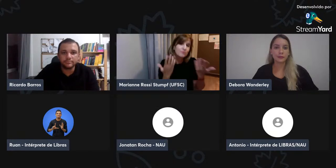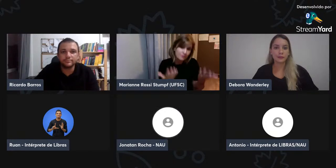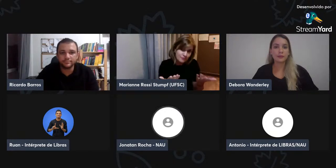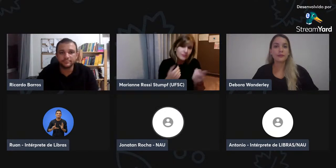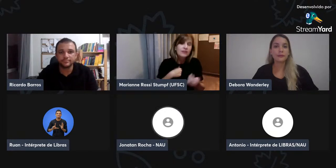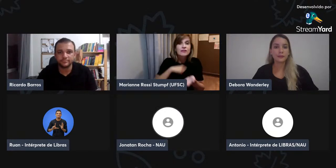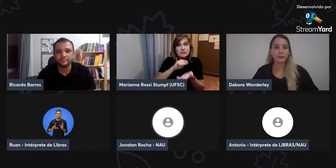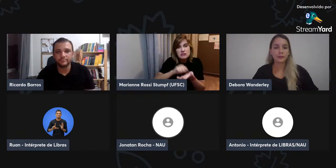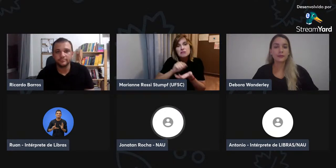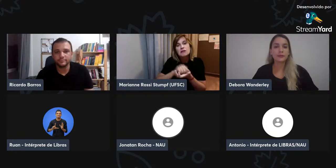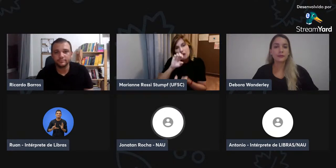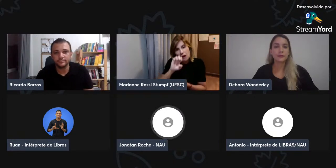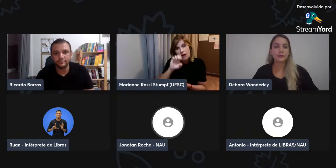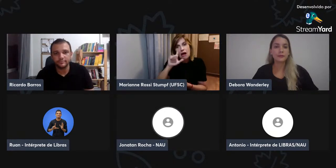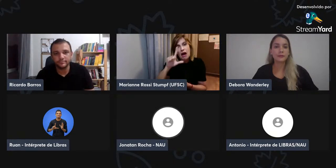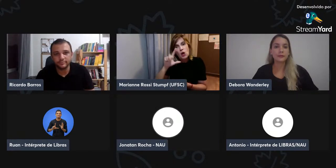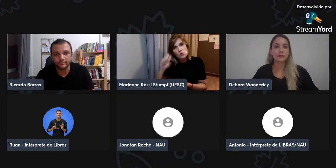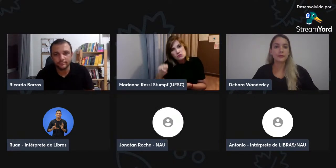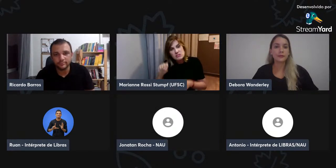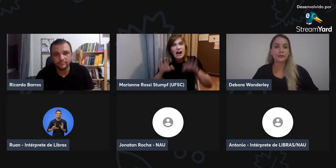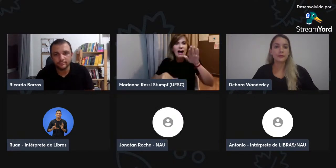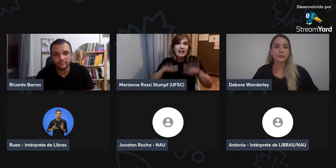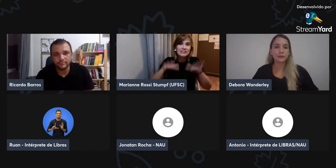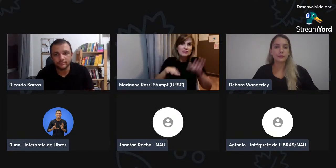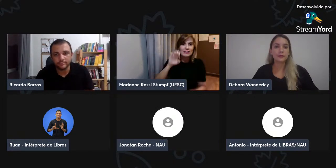Mas aqui a gente não conhece, né?